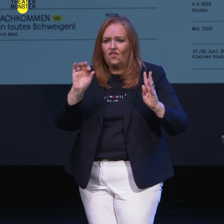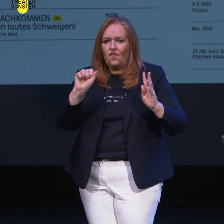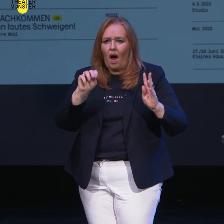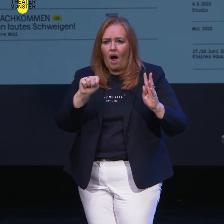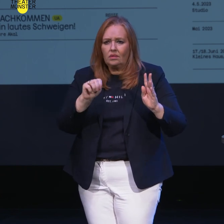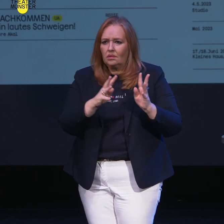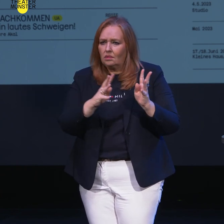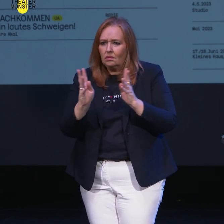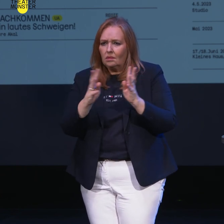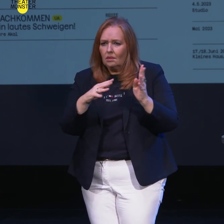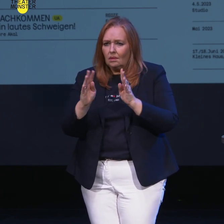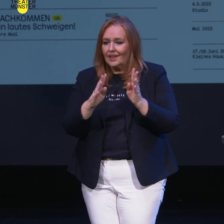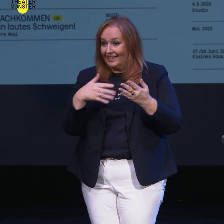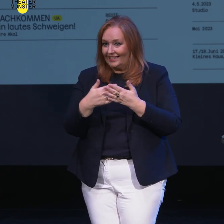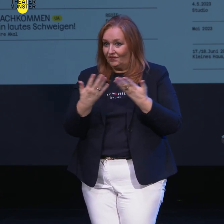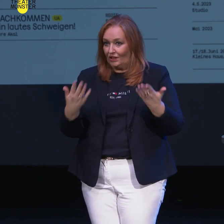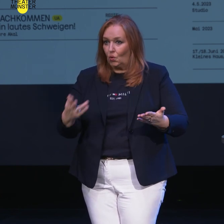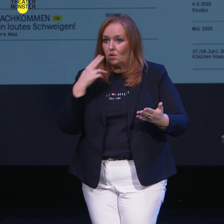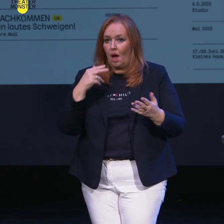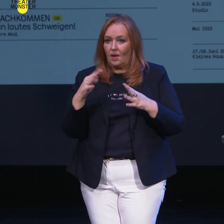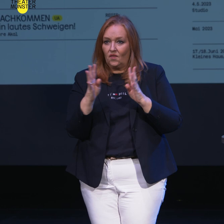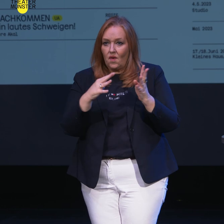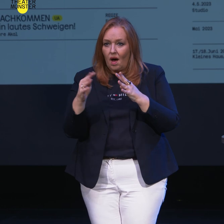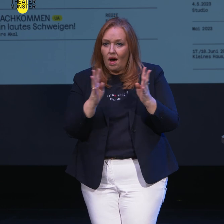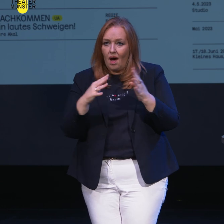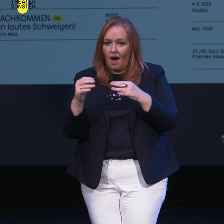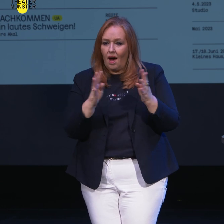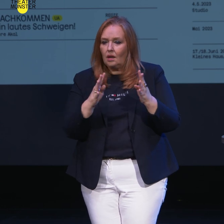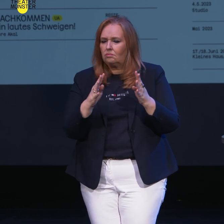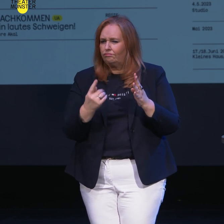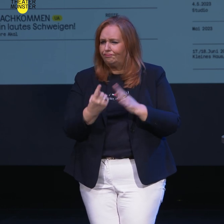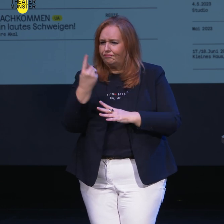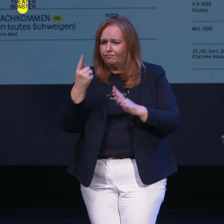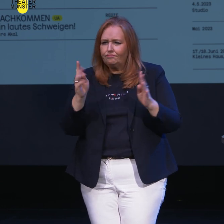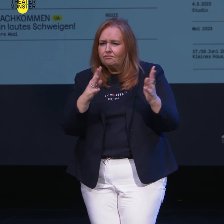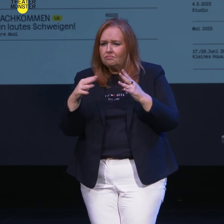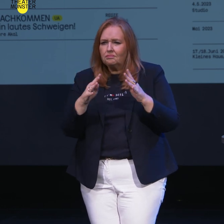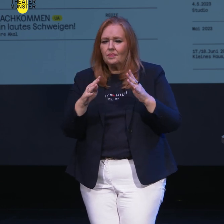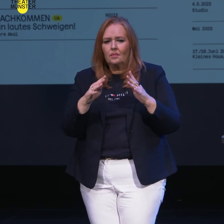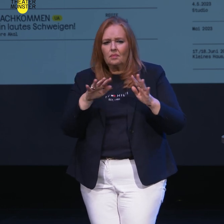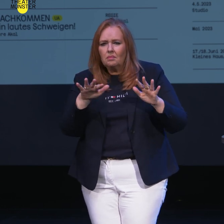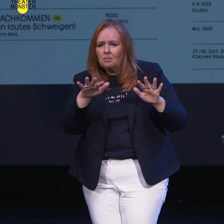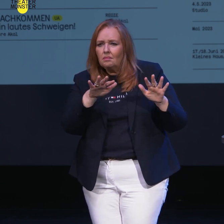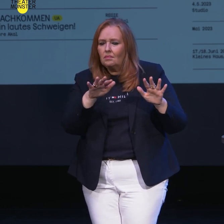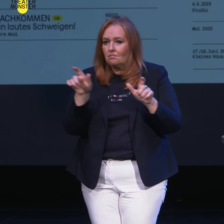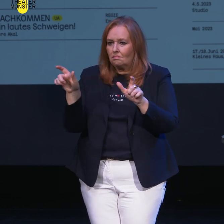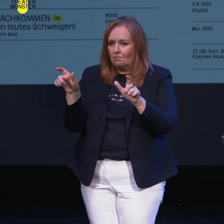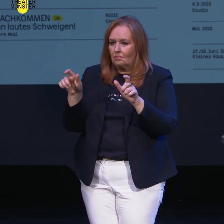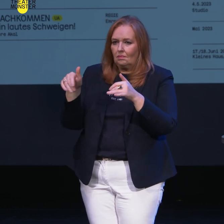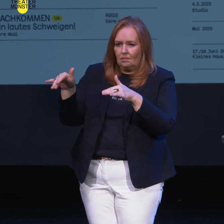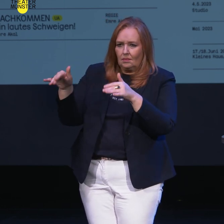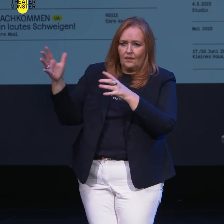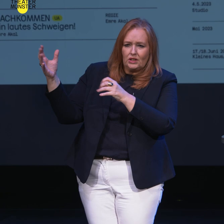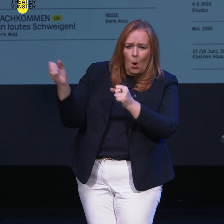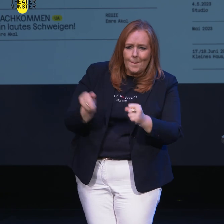Farne, so auch der Titel. Und dieser Chor der Farne ist sehr mysteriös und seltsam und versucht die beiden immer wieder ins Dunkle hinabzuziehen.